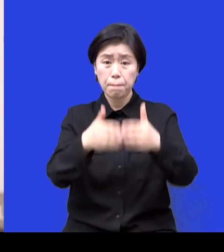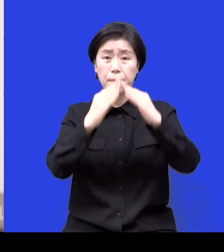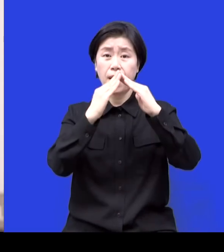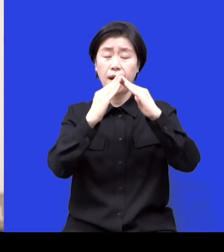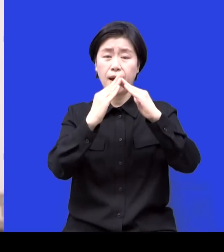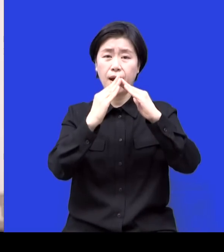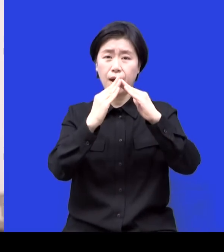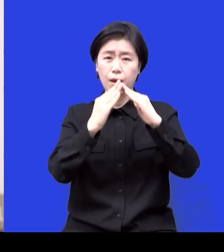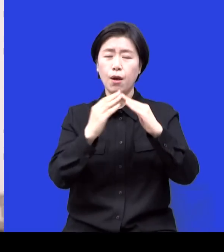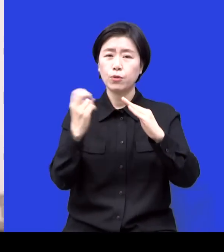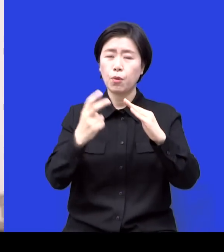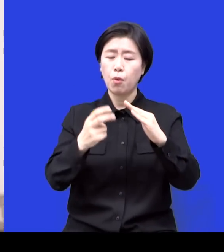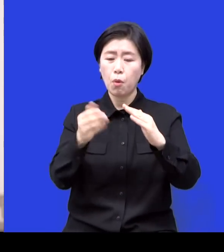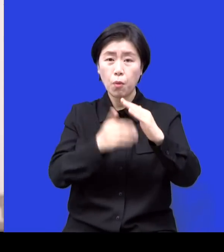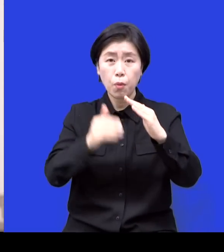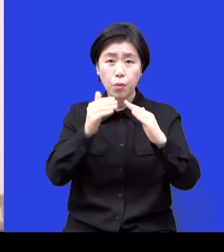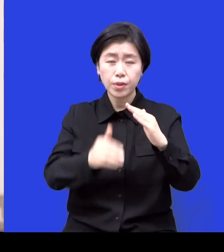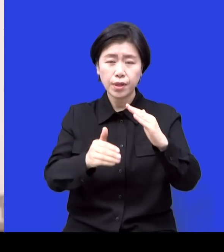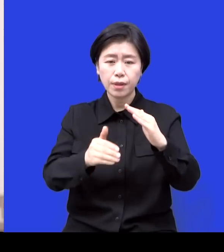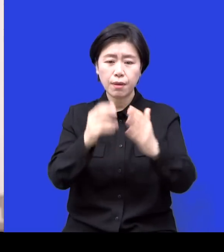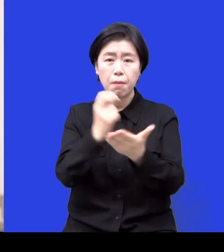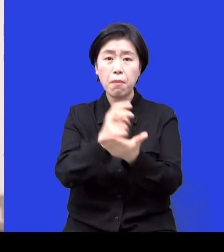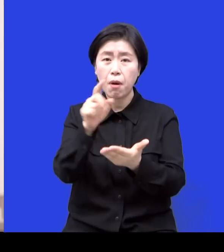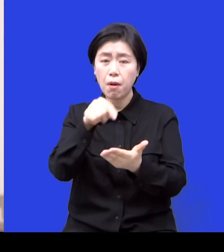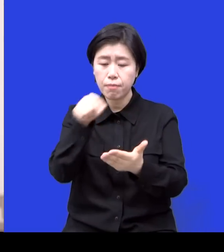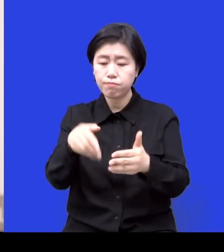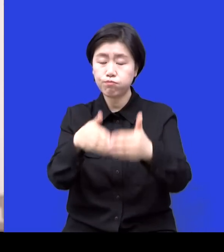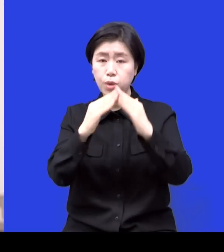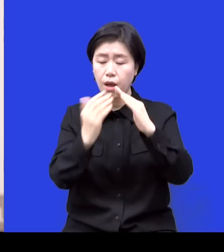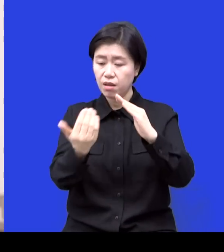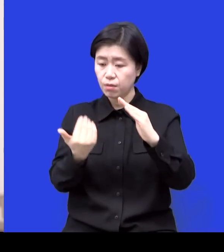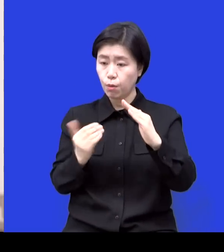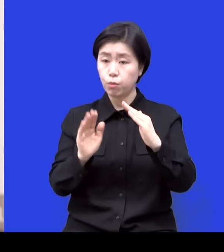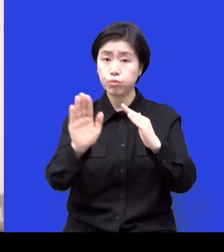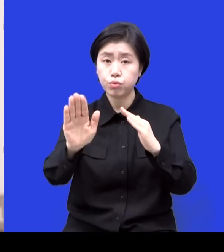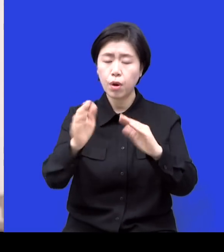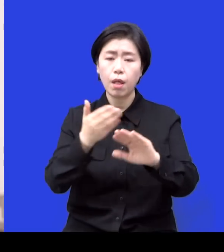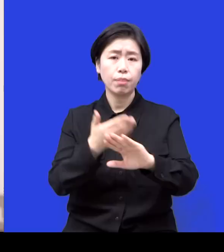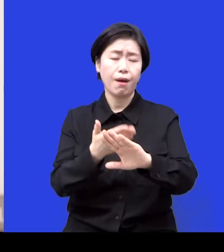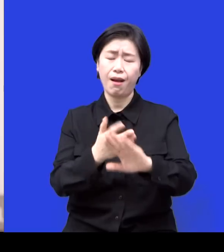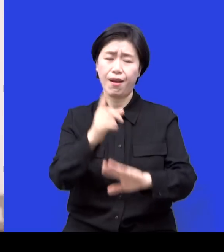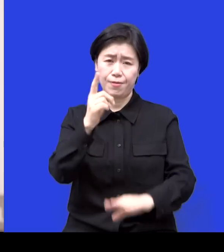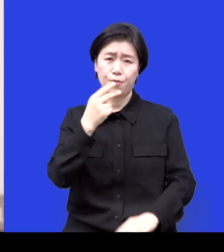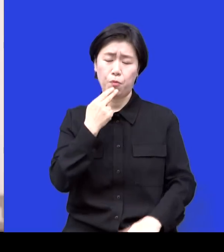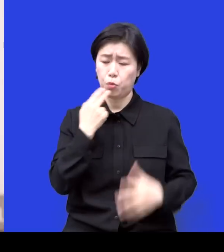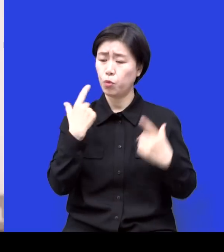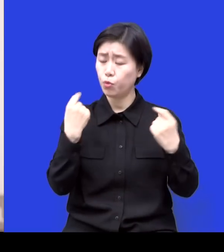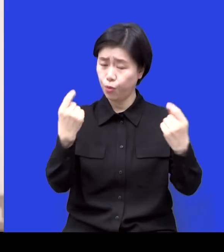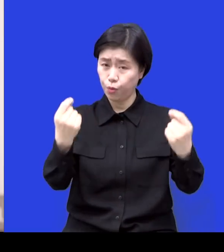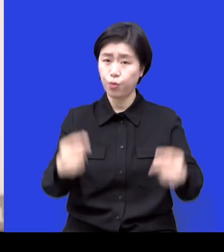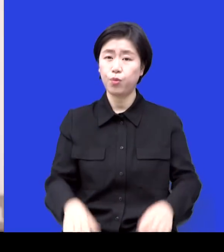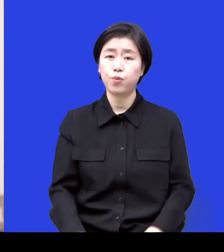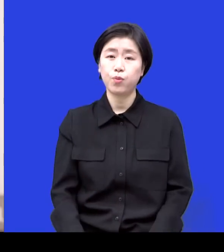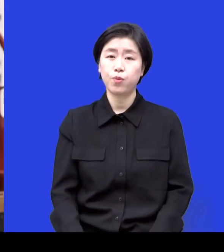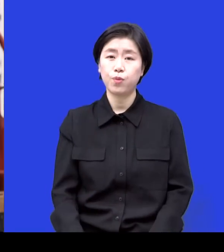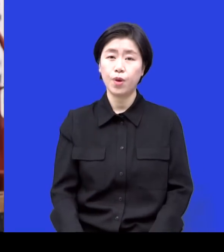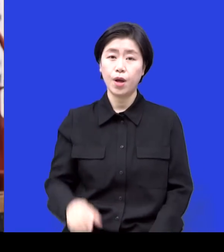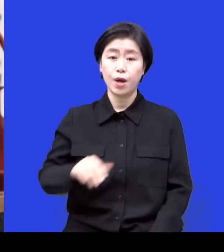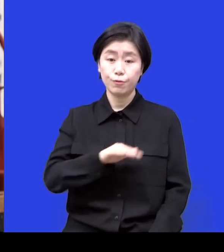없어요. 왜냐하면 아이들을 만나서 운동을 가르치고 무엇보다도 이제 아이들 얘기를 많이 들어주는 게 가장 중요하더라고요.